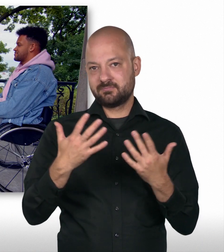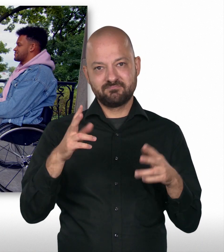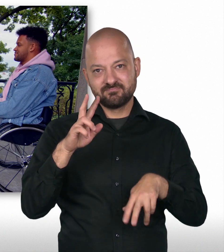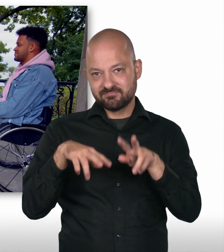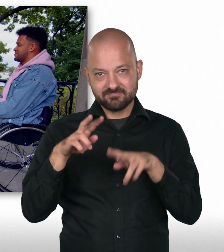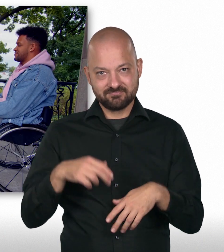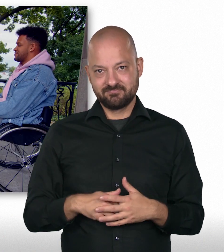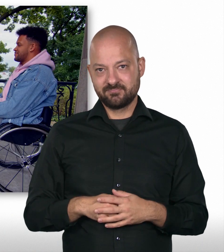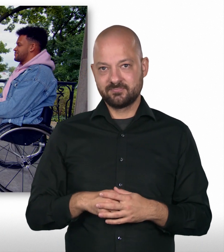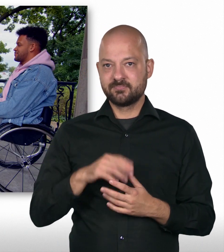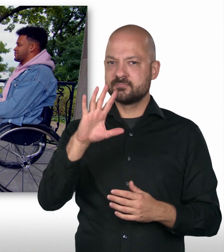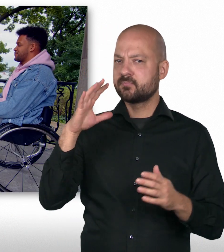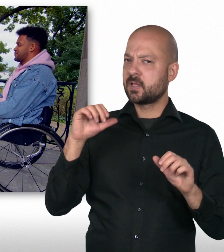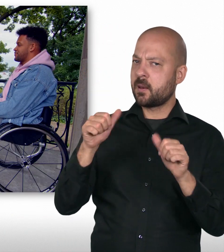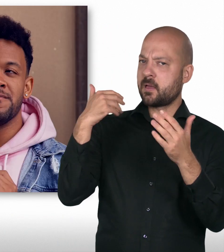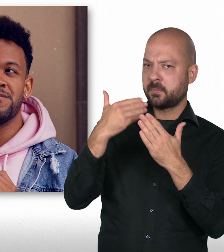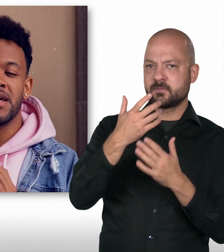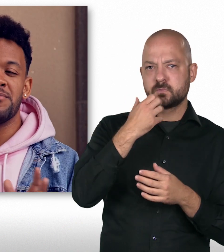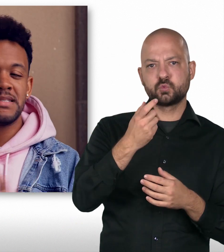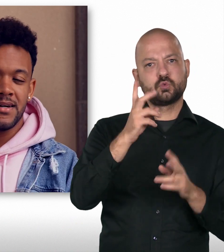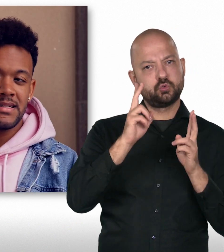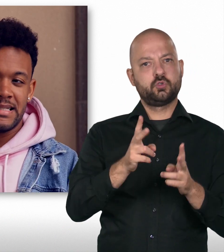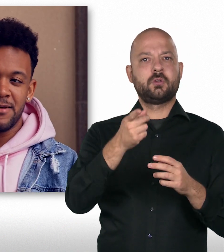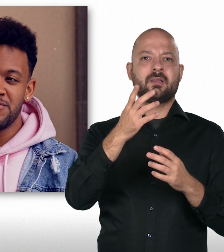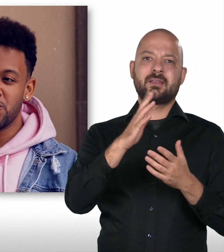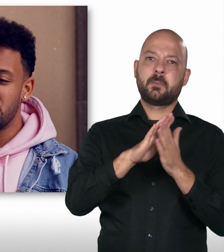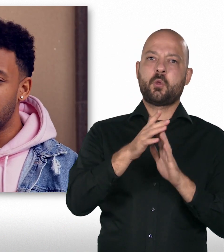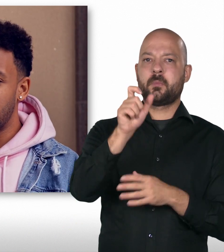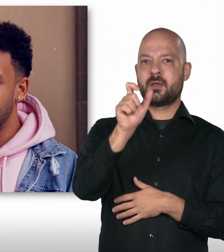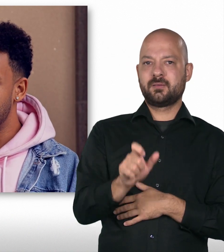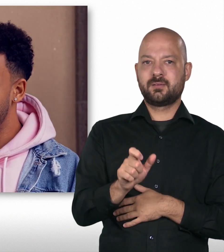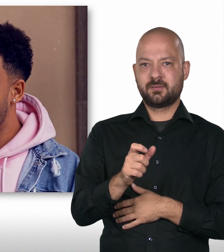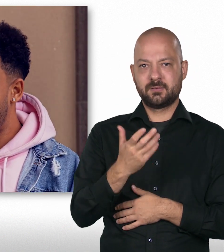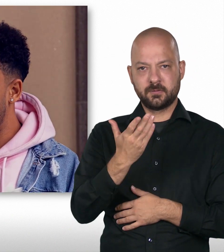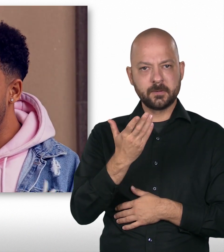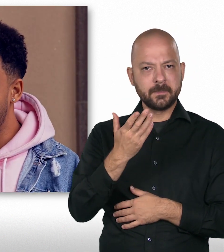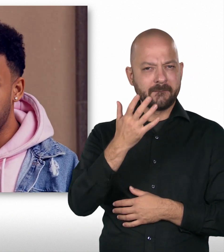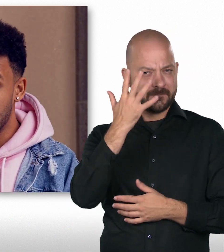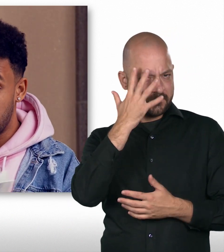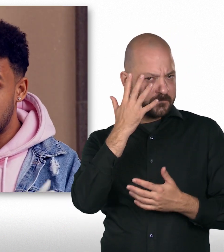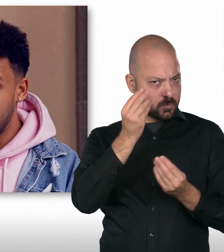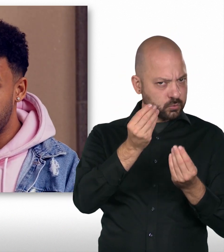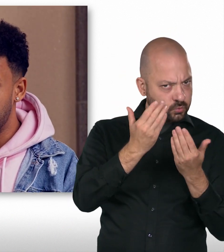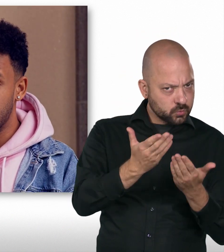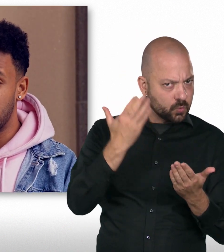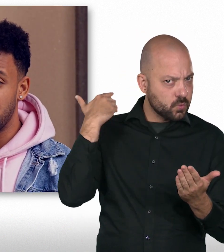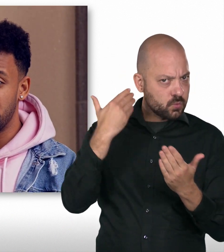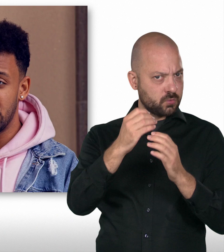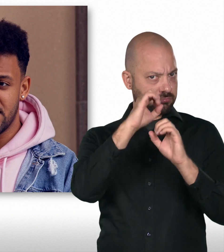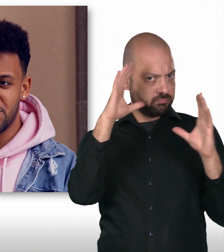Texte zu verfassen und so weiter. Dein bisheriges Leben, so als werdende Diplomatin oder als Diplomatin, ist das